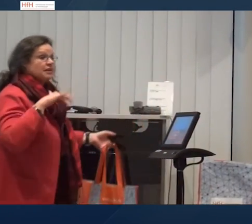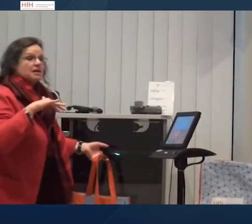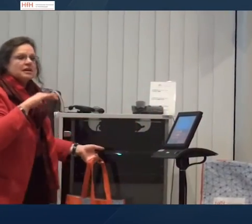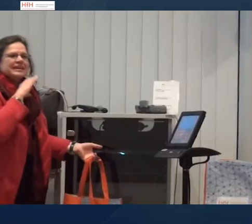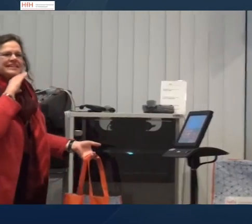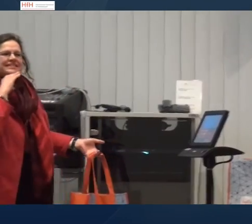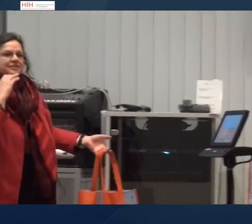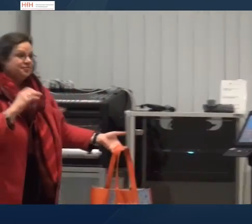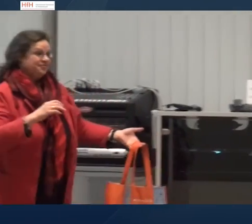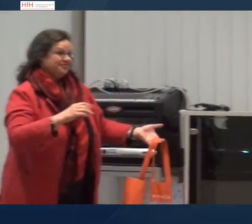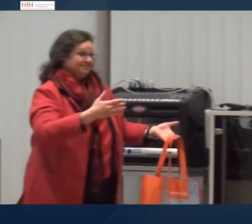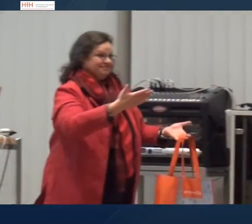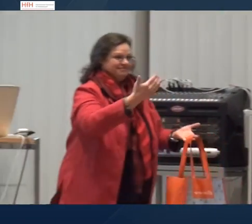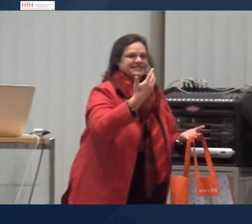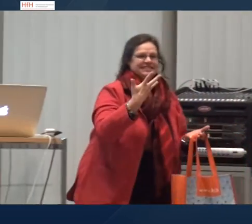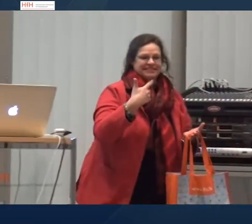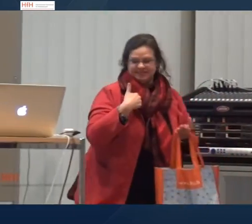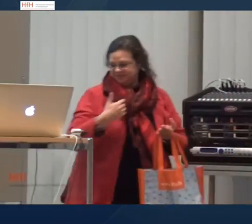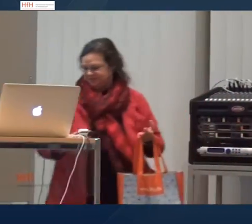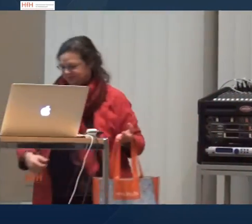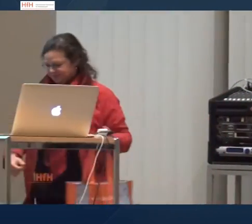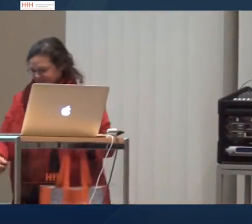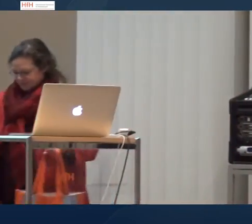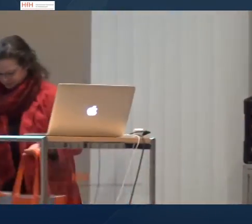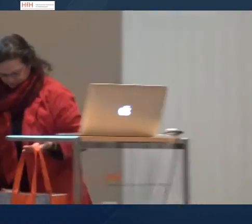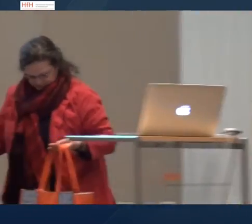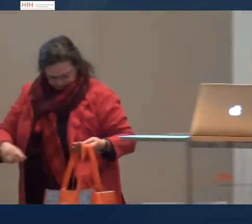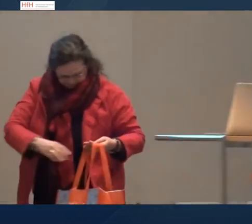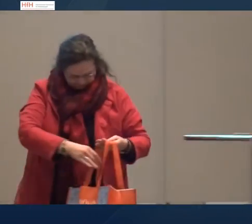Hohenstein, sie ist heute Abend hier. Bitte kurz auf die Bühne.